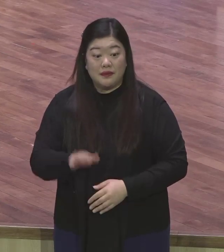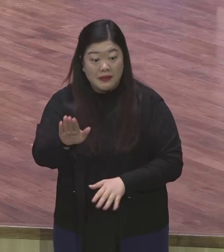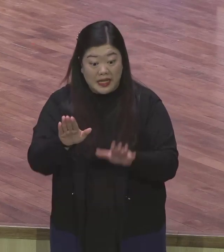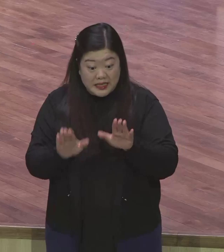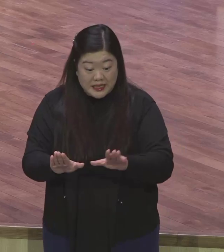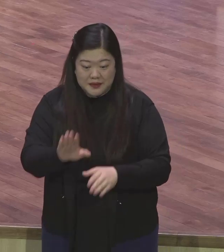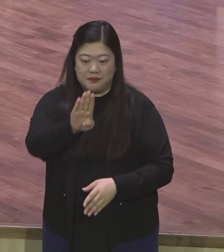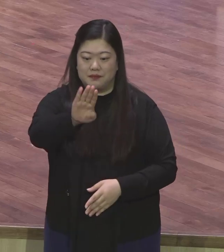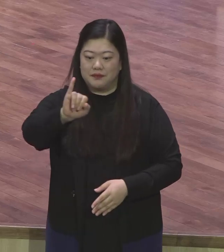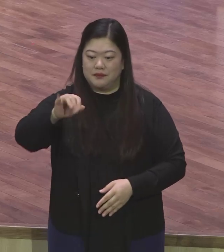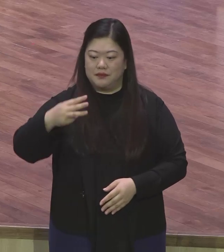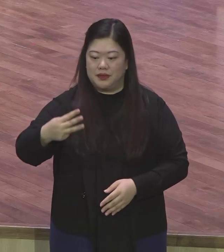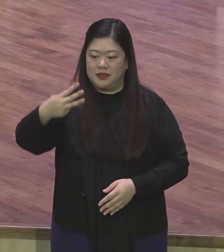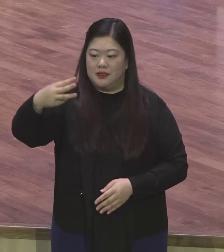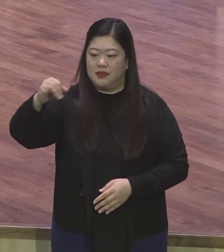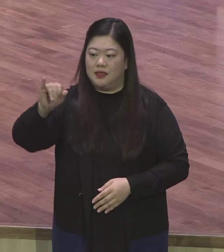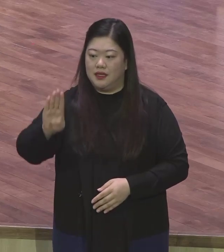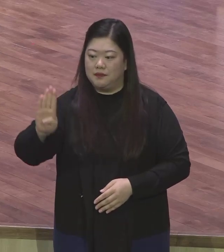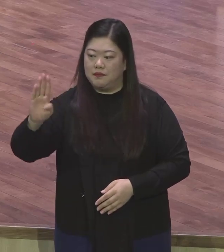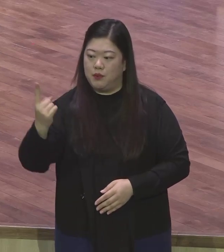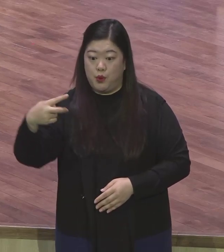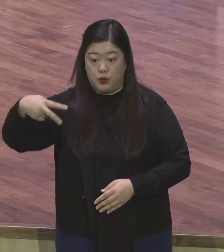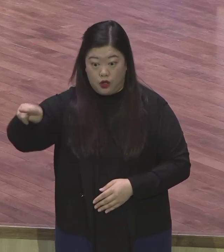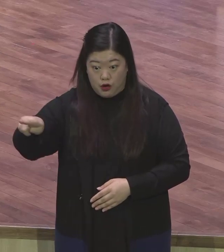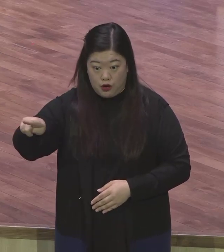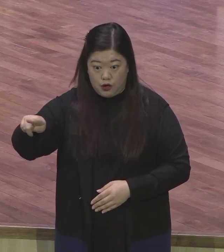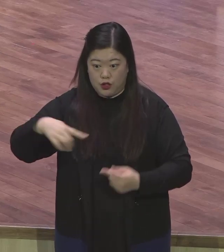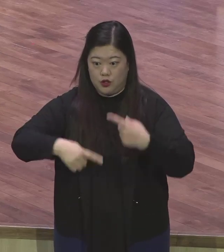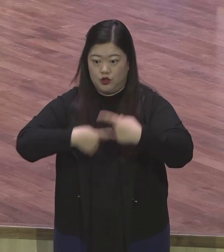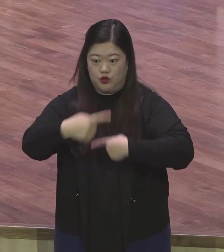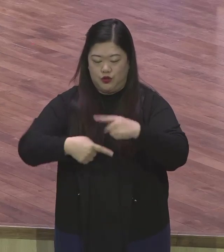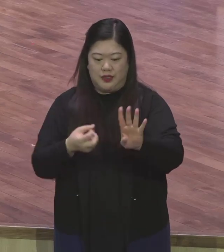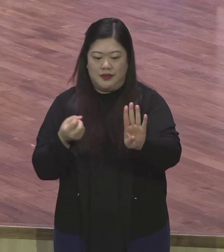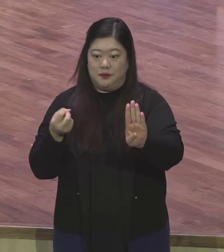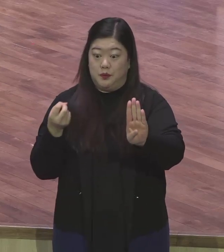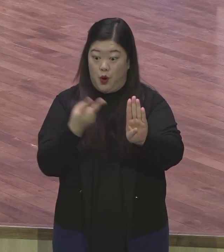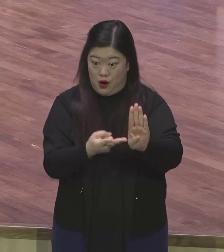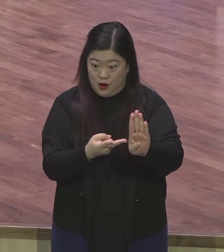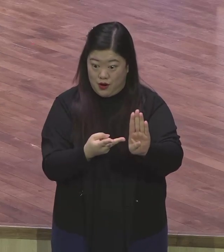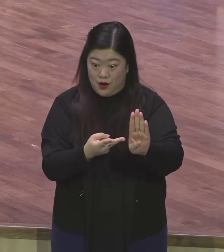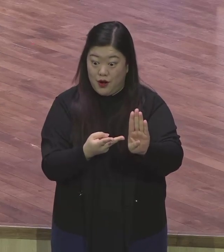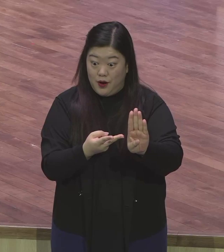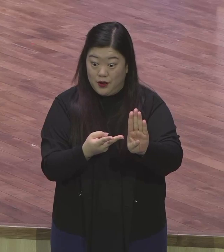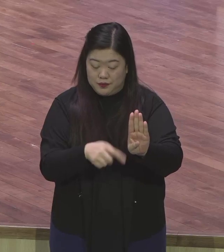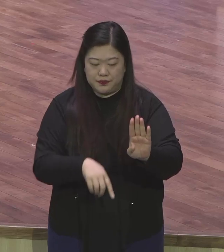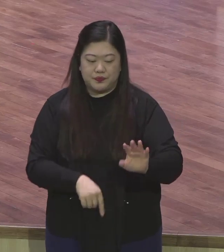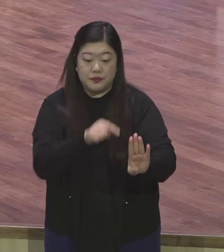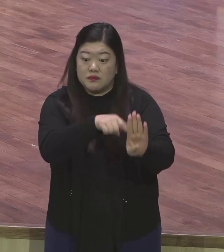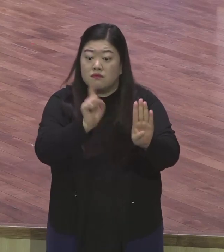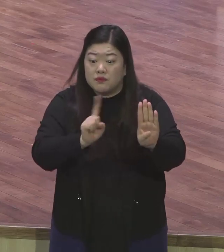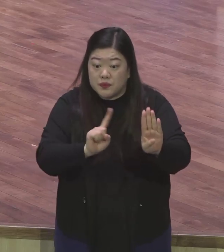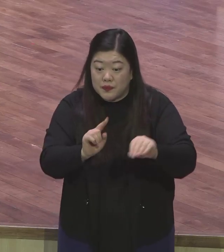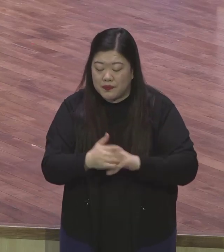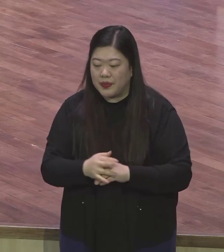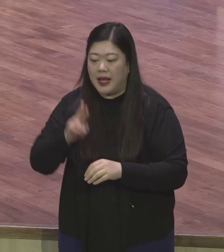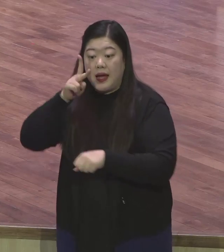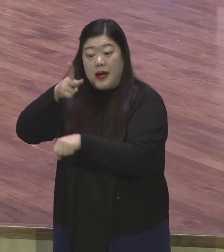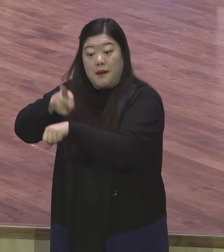살펴보는데 빌리뽀스는 사도 바울이 빌리뽀 지역에 있는 성도들에게 편지를 보낸 그런 내용입니다.